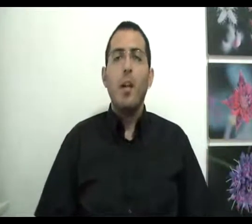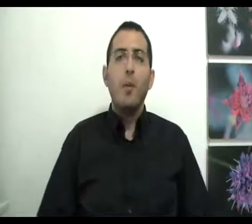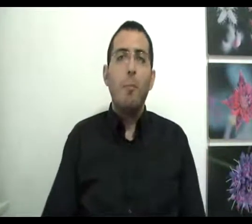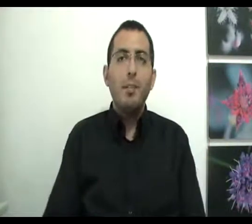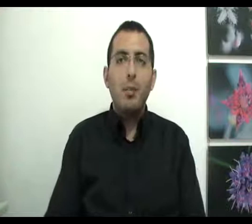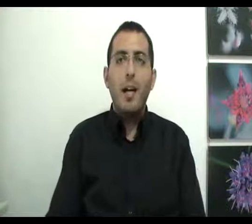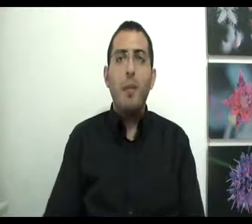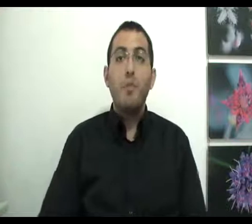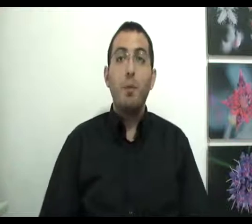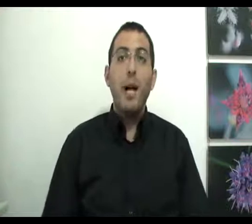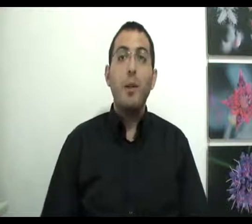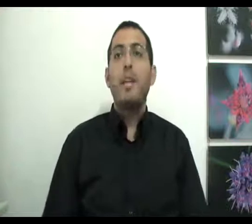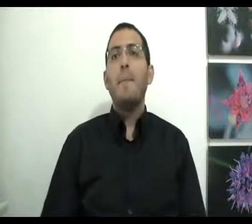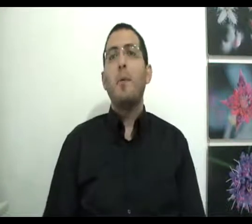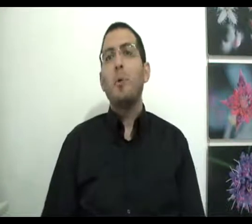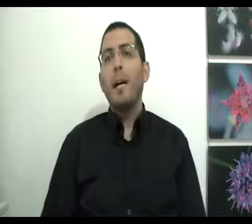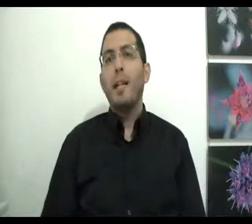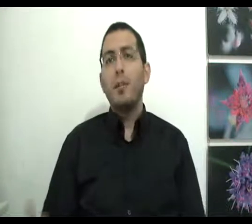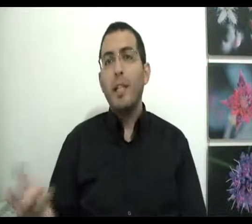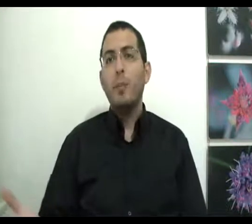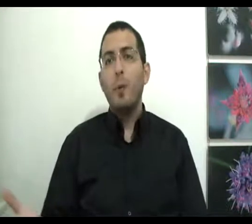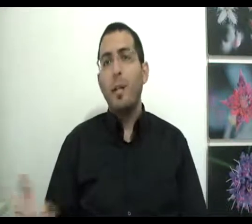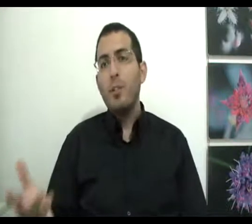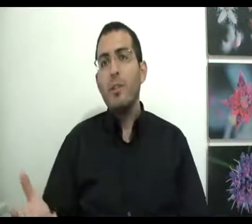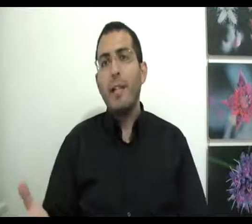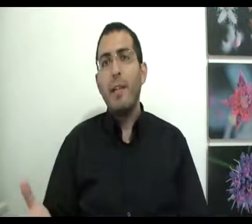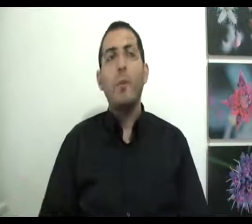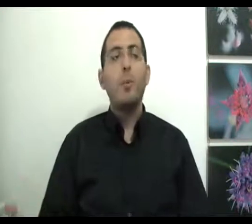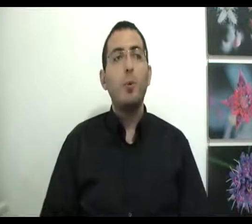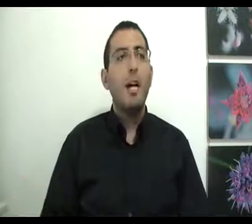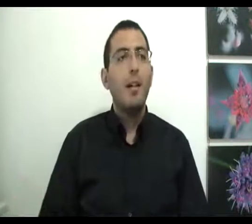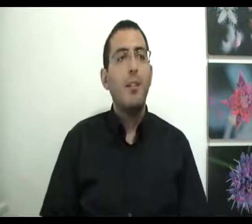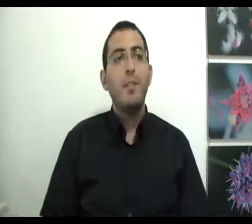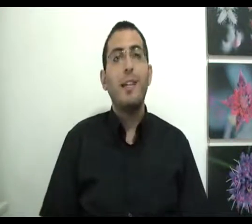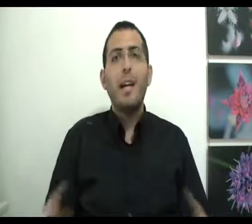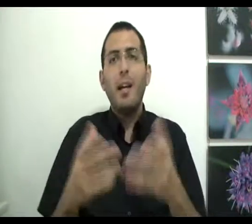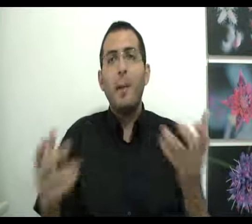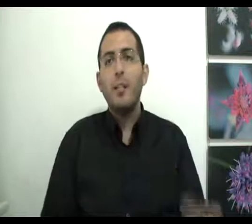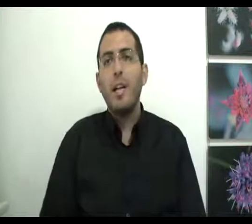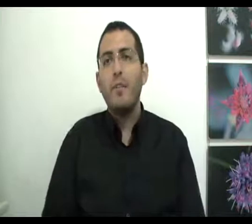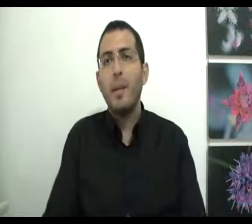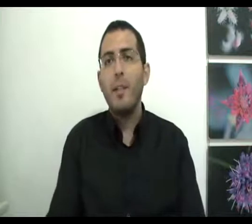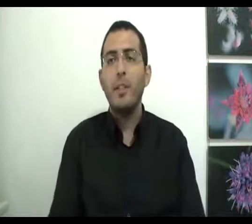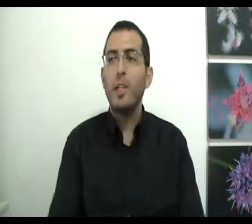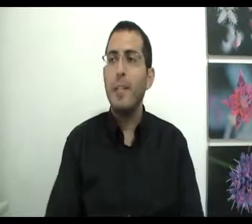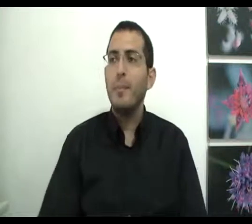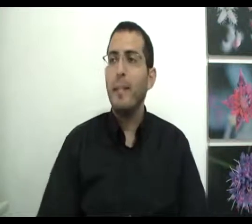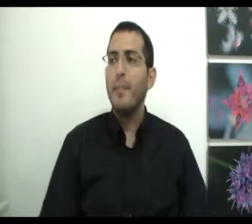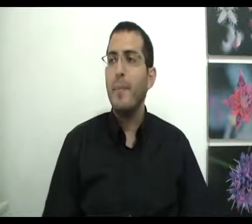לעומת זאת המבוגר יודע מה הוא מוגבל יודע שהוא מוגבל, יש לו שכל, אבל הוא לא מאושר וצריך לחבר את שני ההפכים האלה והשאלה היא זה בעצם